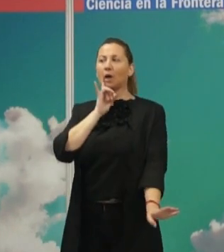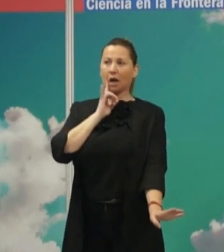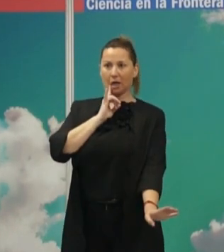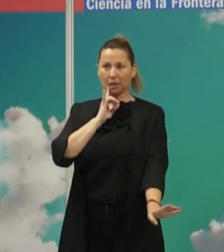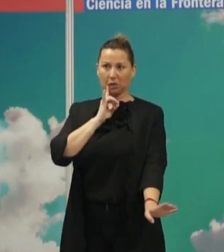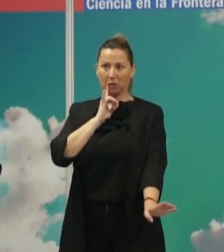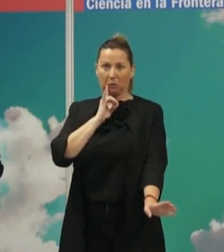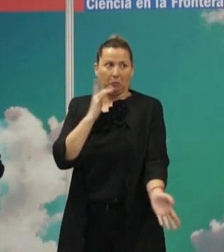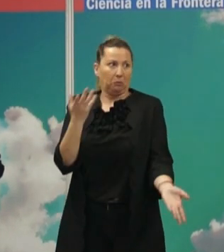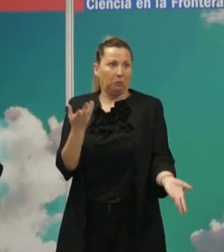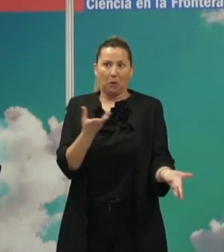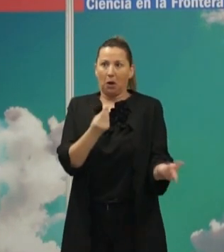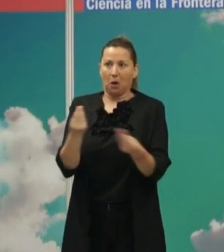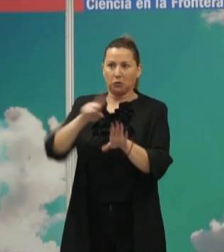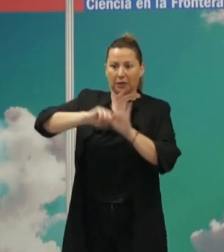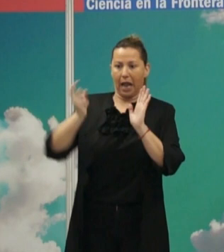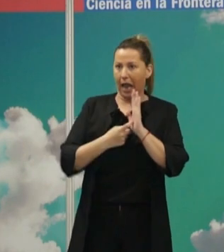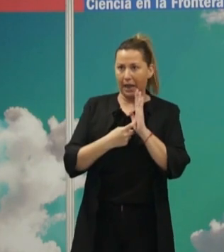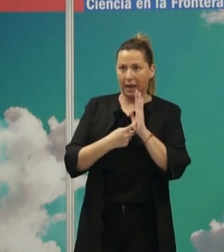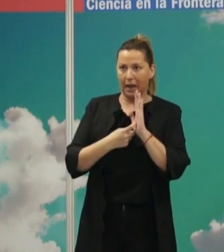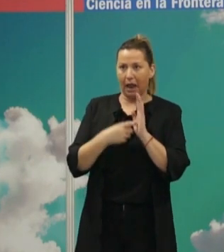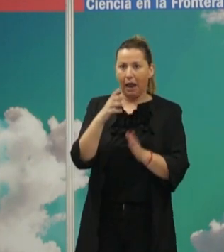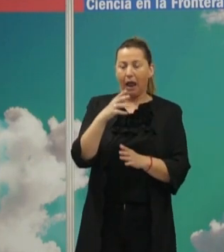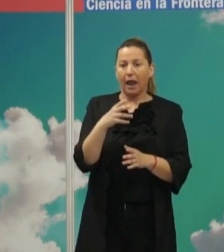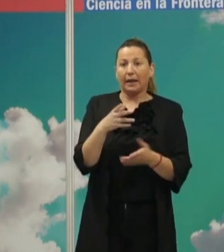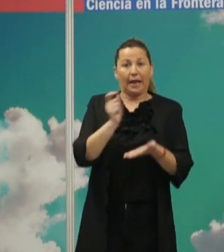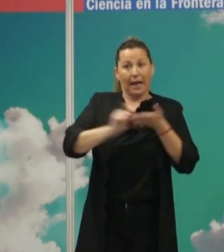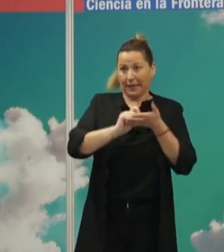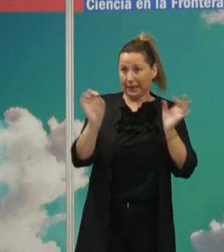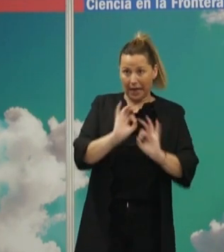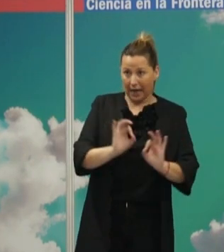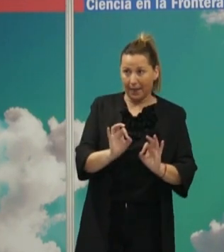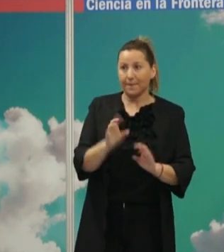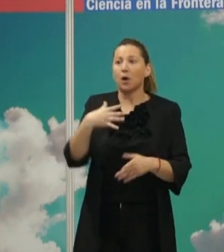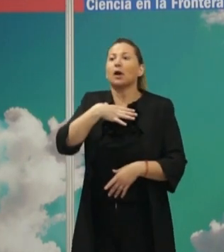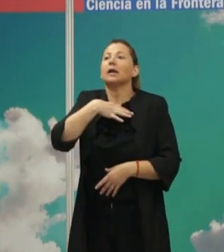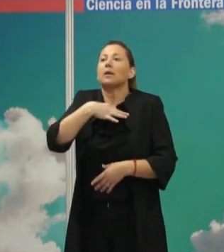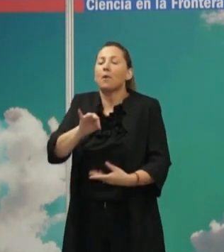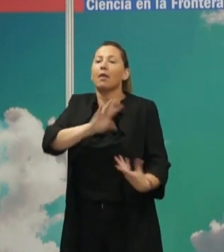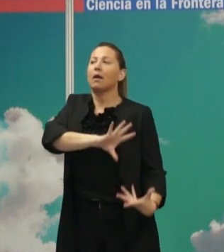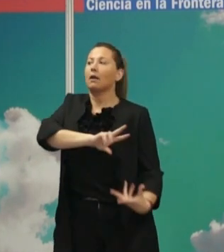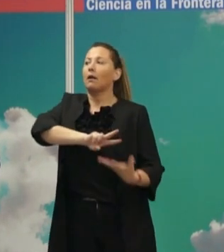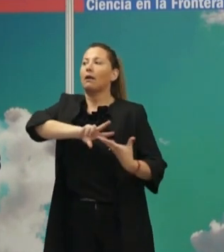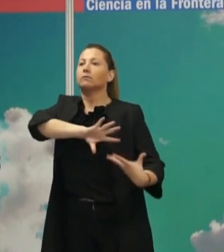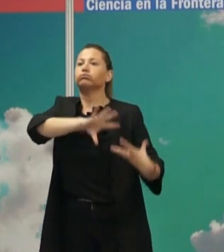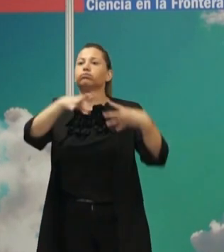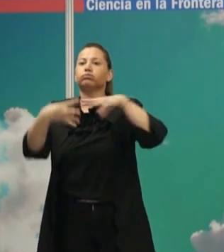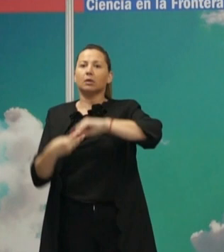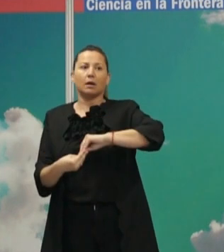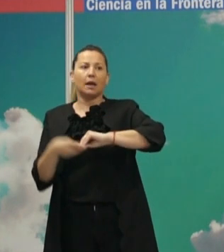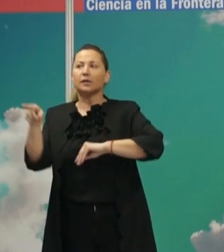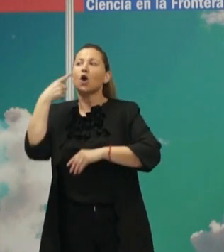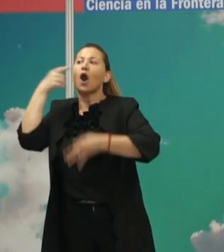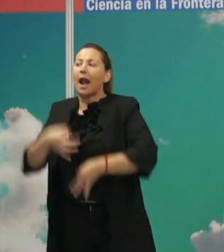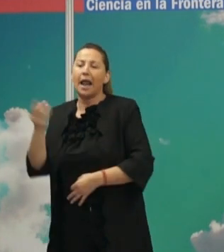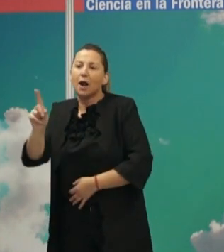totalmente arbitrario. Hay un montón de leyes no escritas que te permiten codificar esa información en un ámbito sonoro. Obviamente, no tiene por qué simular la realidad,